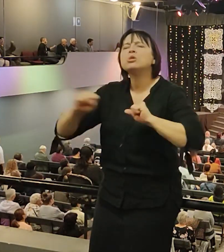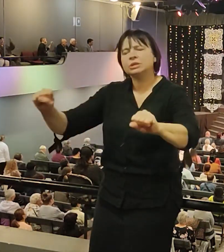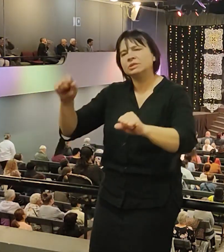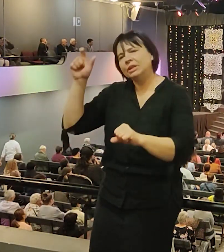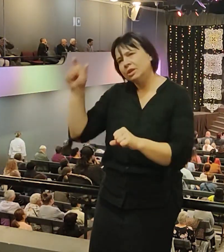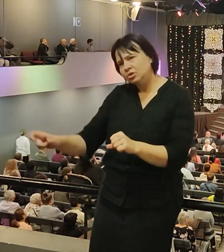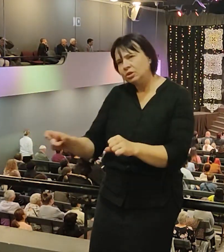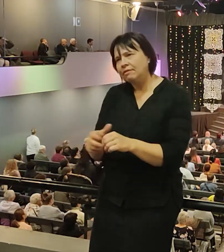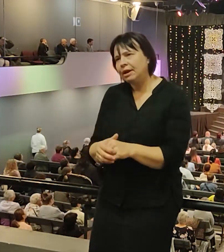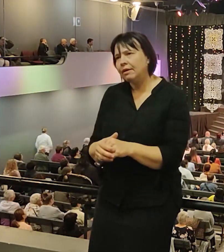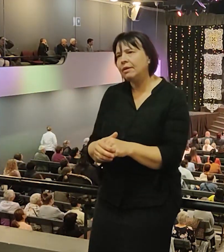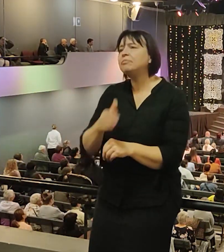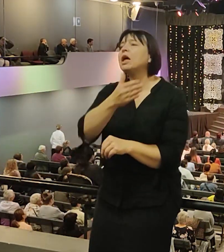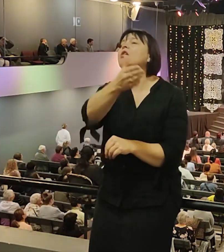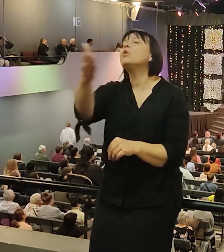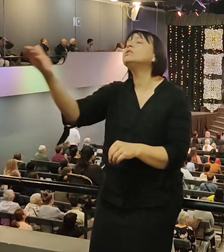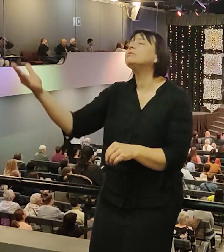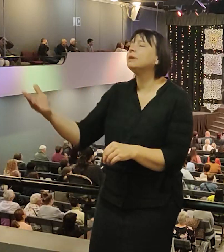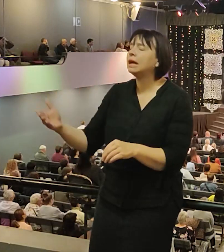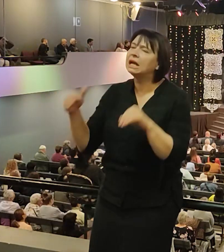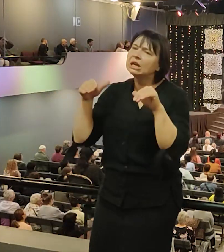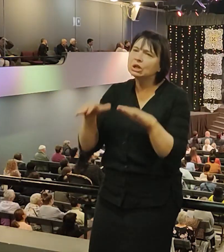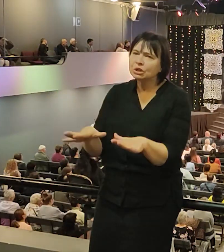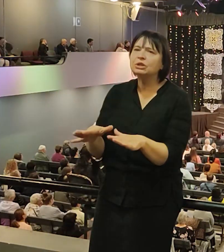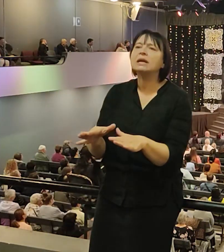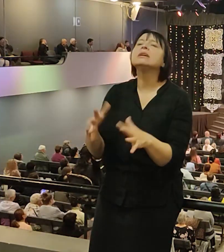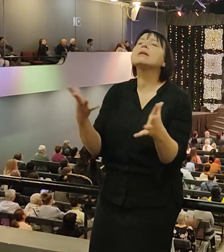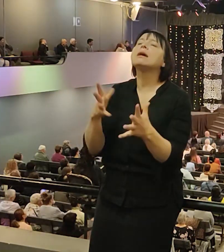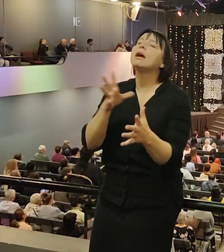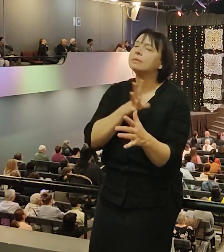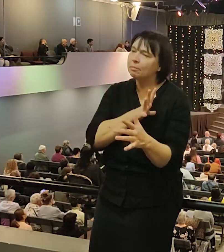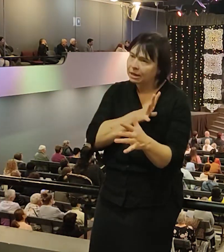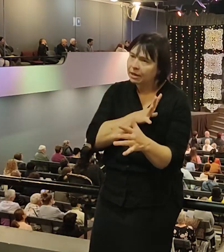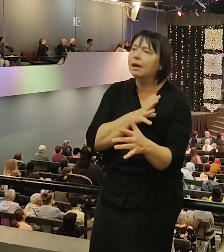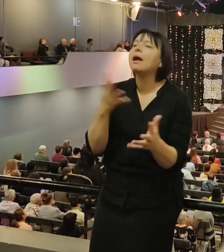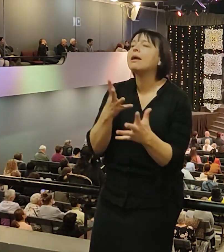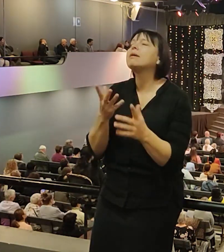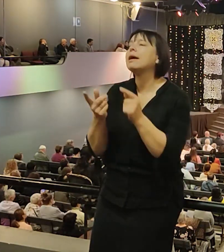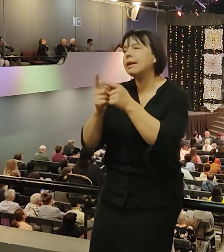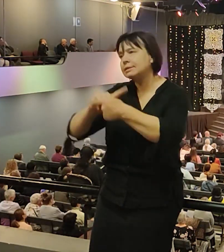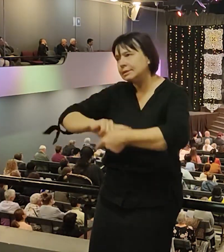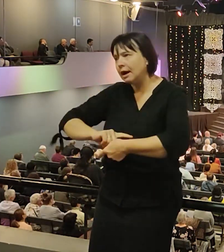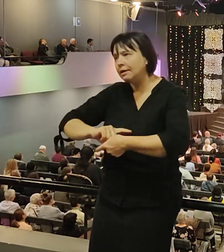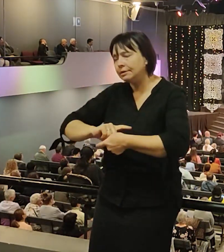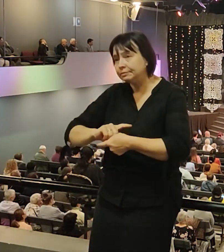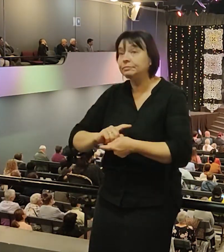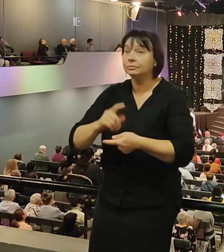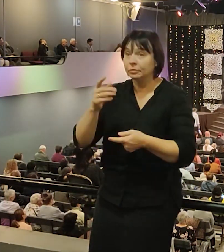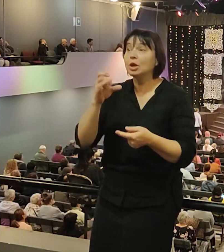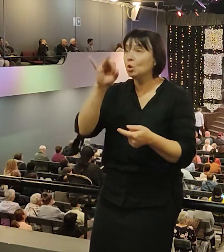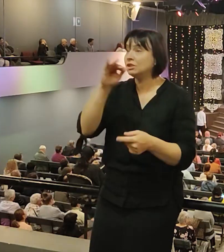кем вы хотите стать. Какими они были и кем стали, я рассказал вам. Кем они были, раб